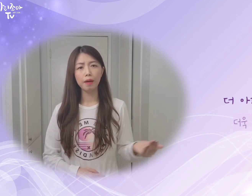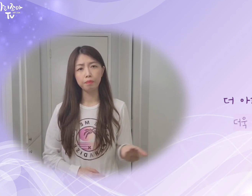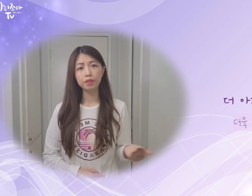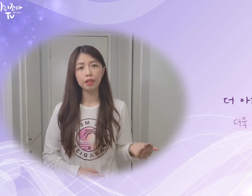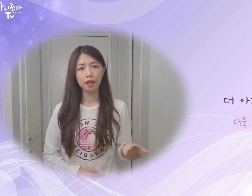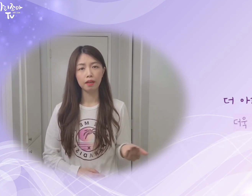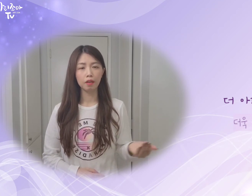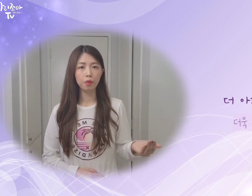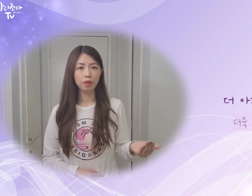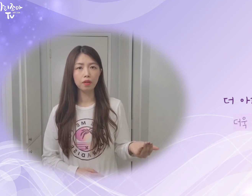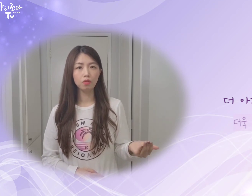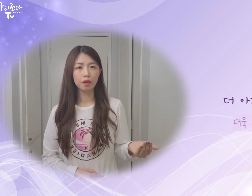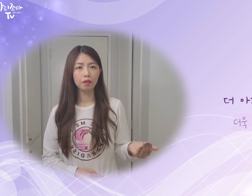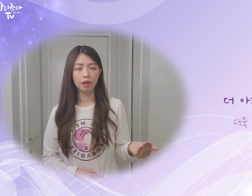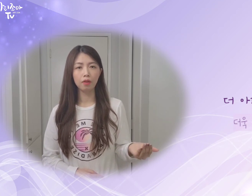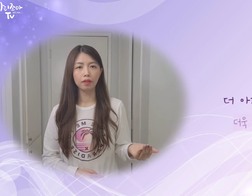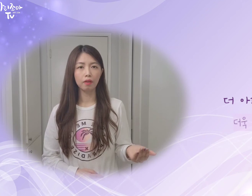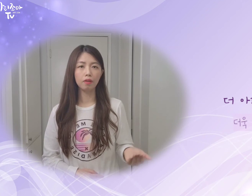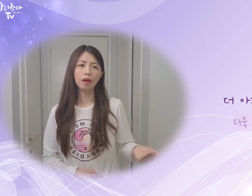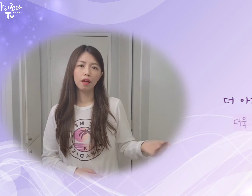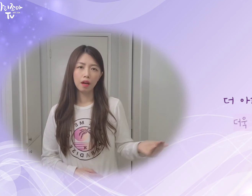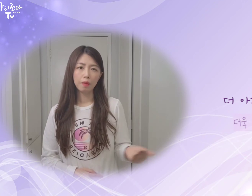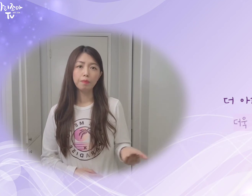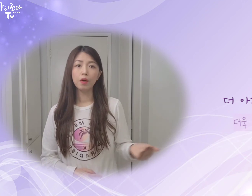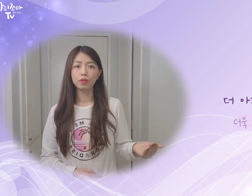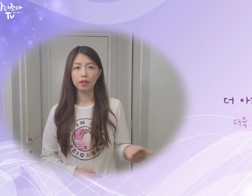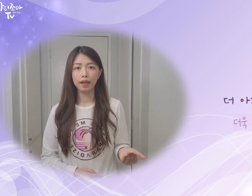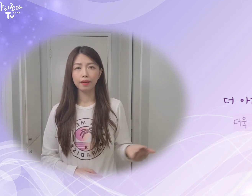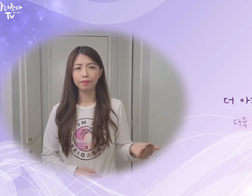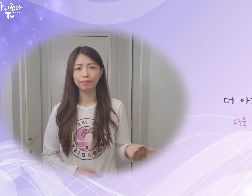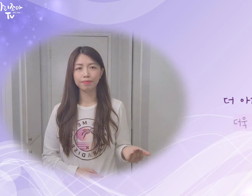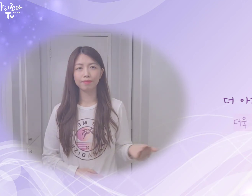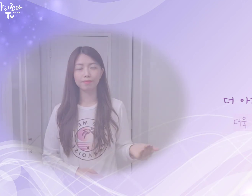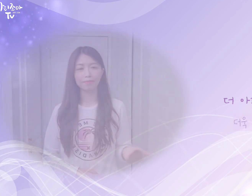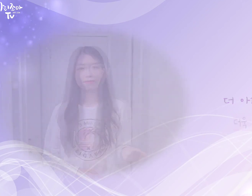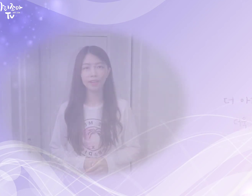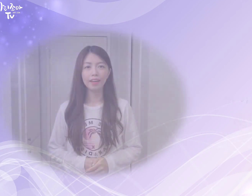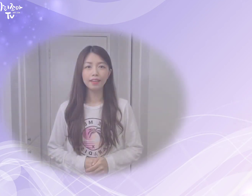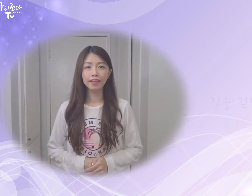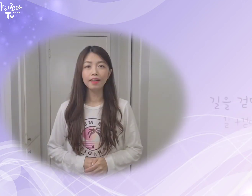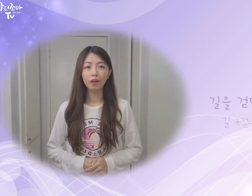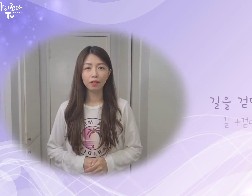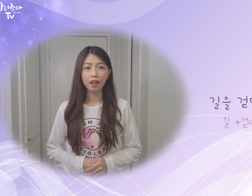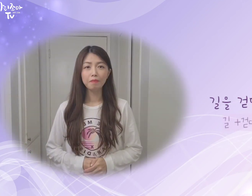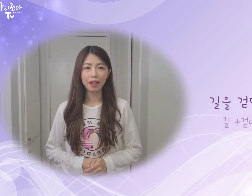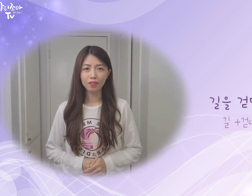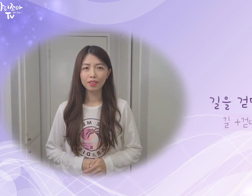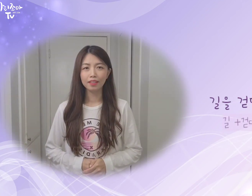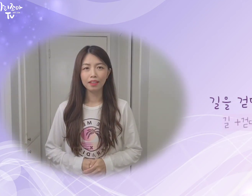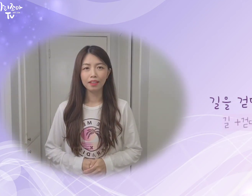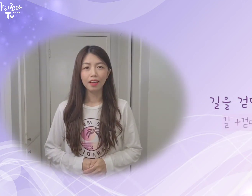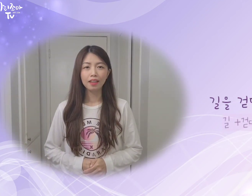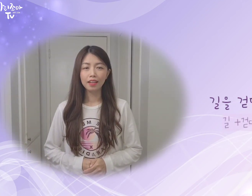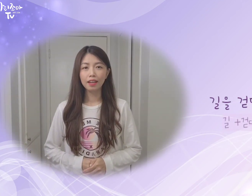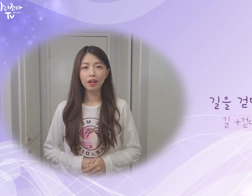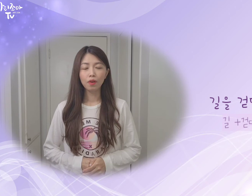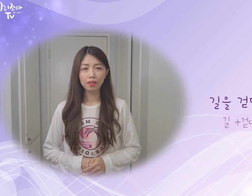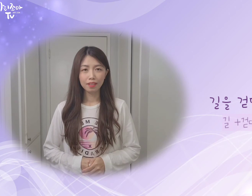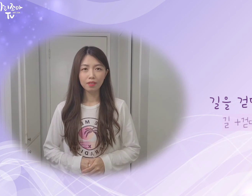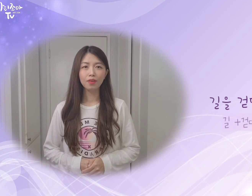아프잖아. 이렇게 표현을 해주면 될 것 같아요. 아파오잖아. 길을 걷다 마주치는. 길이라고 한 뜻의